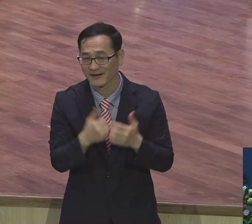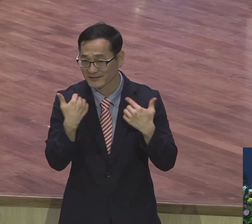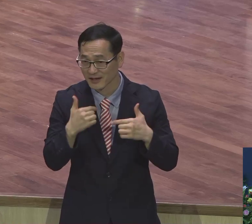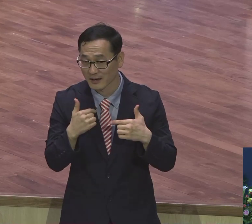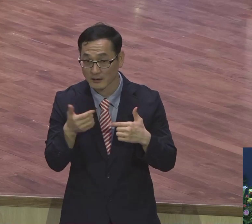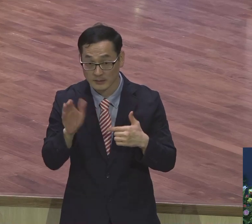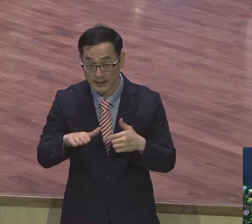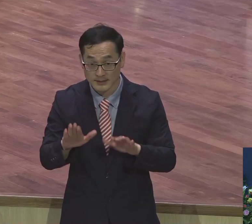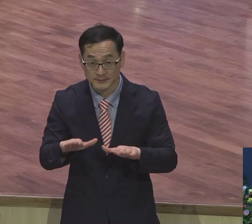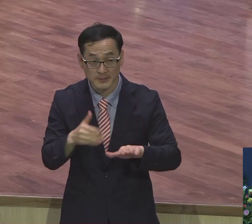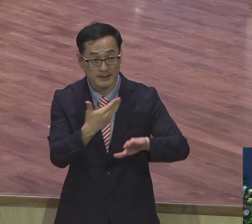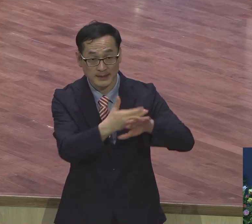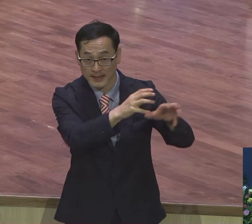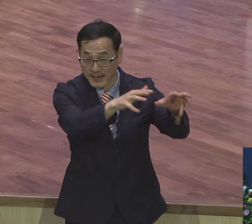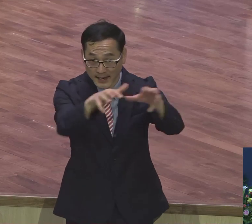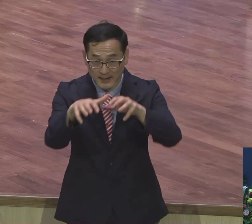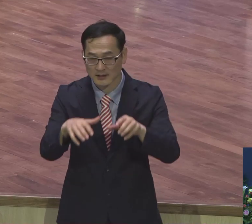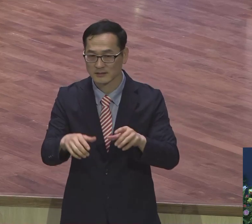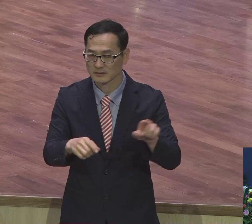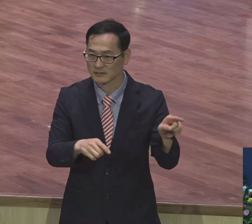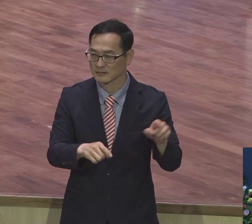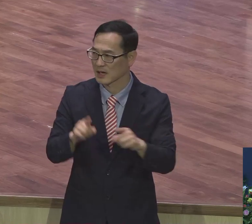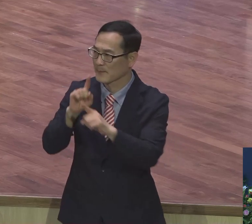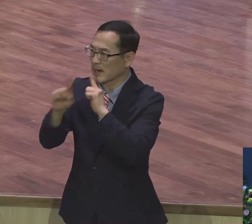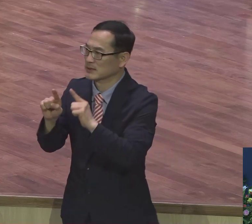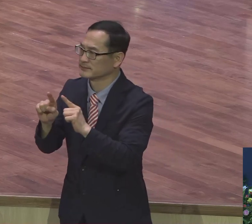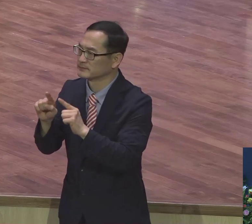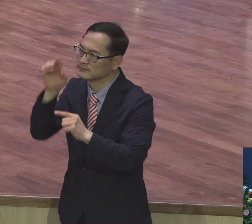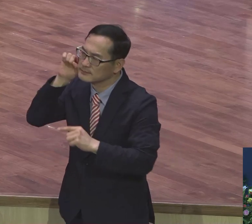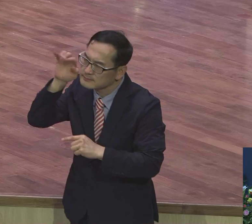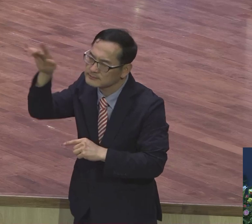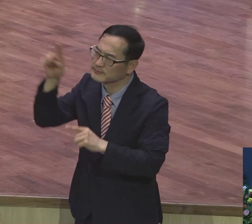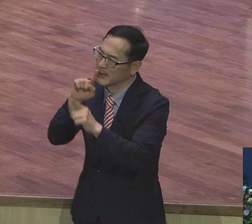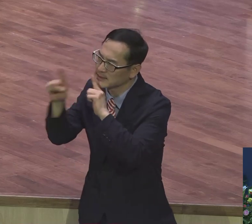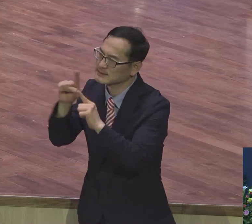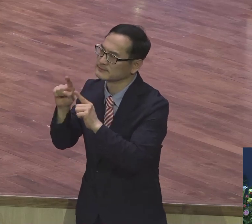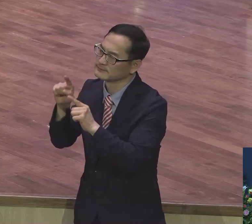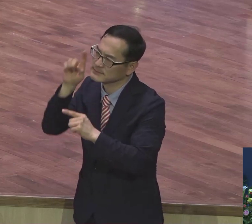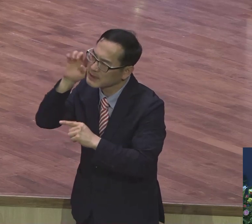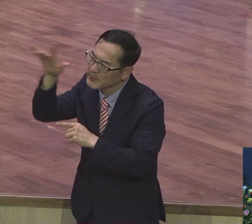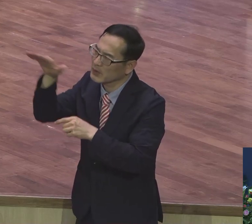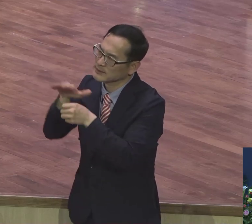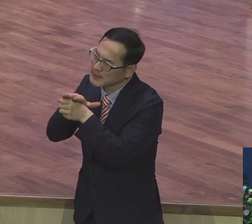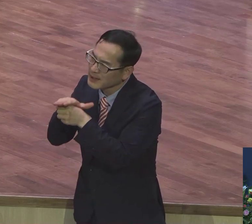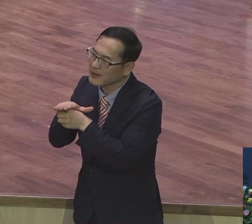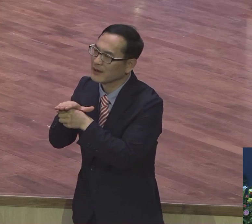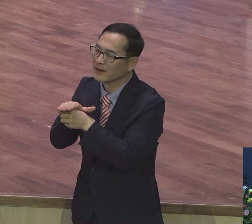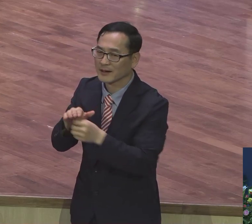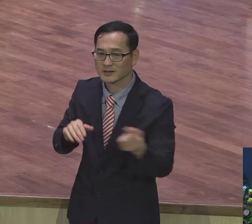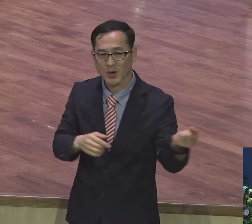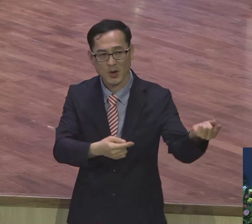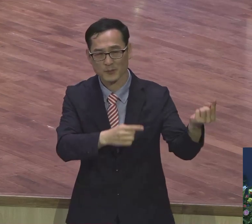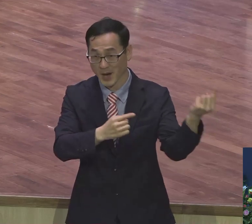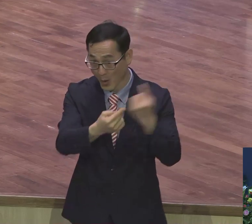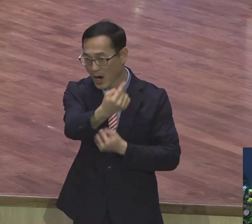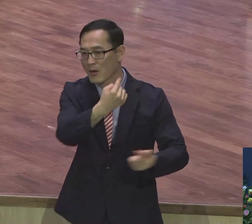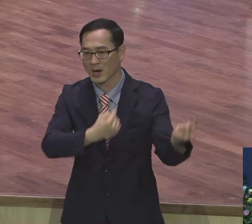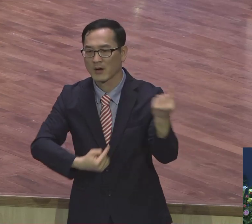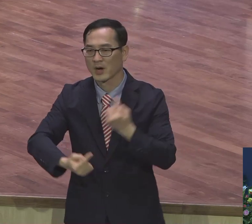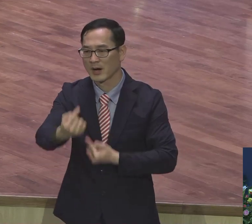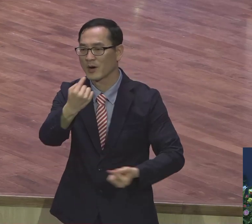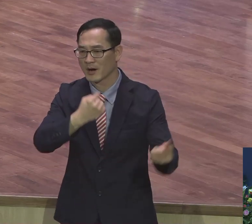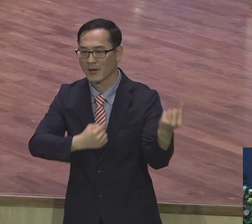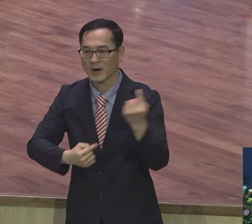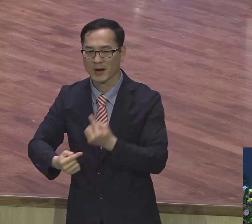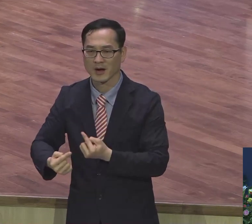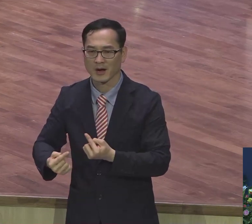해외에서 말씀 듣겠다고 말씀 듣겠다고 이런 엄청난 WRC에 참석하겠다고 그렇게